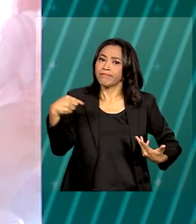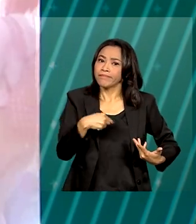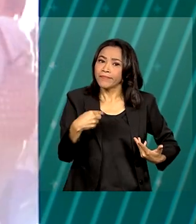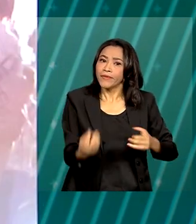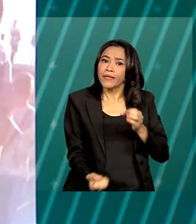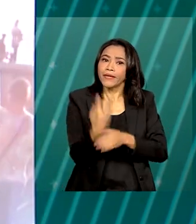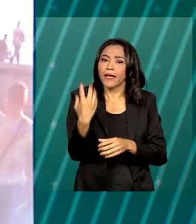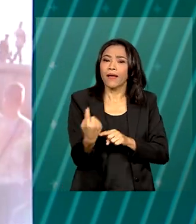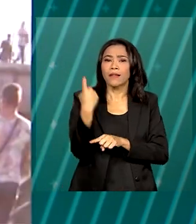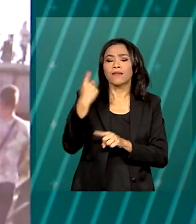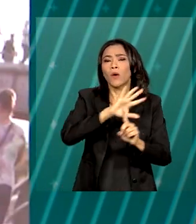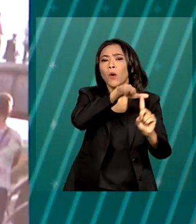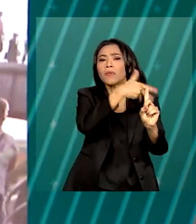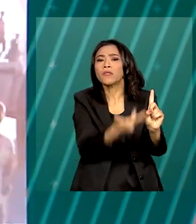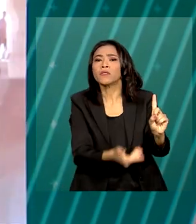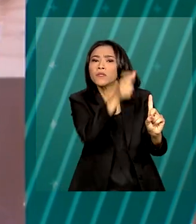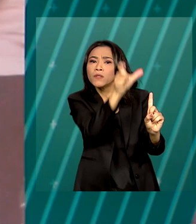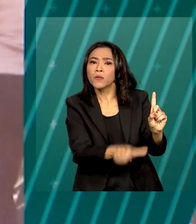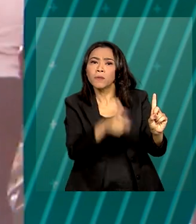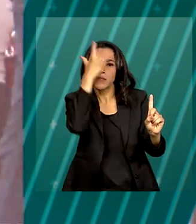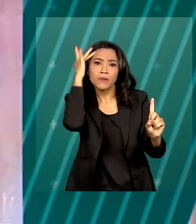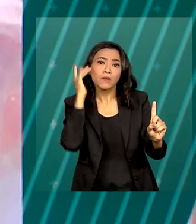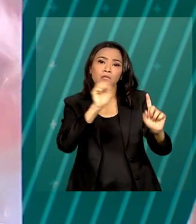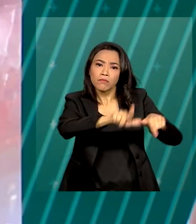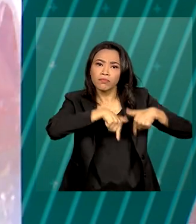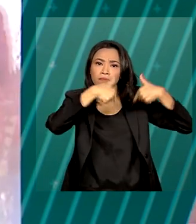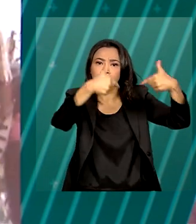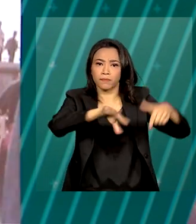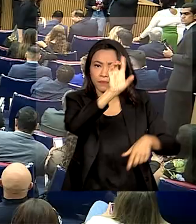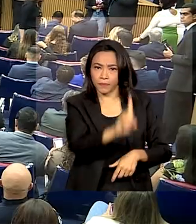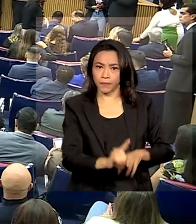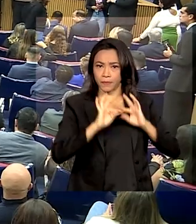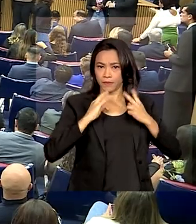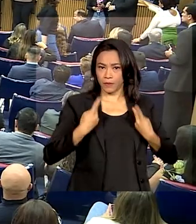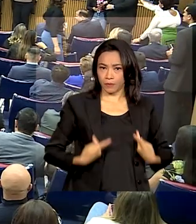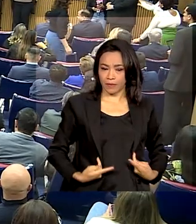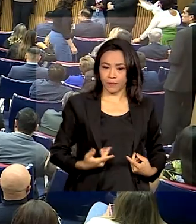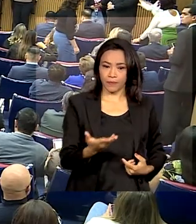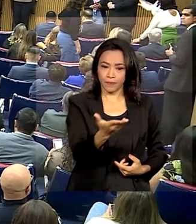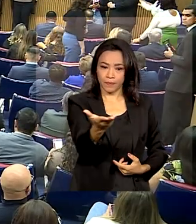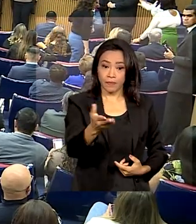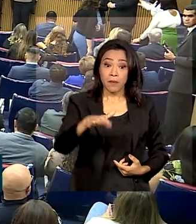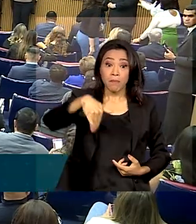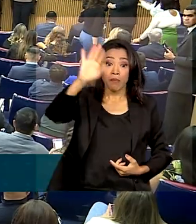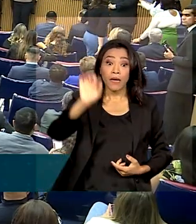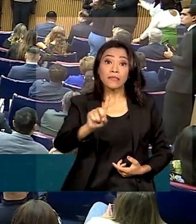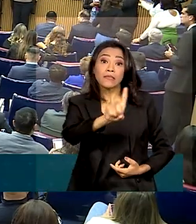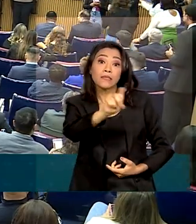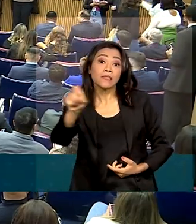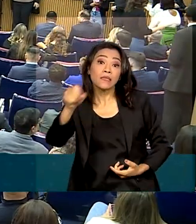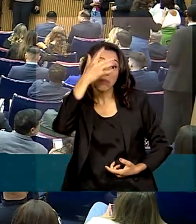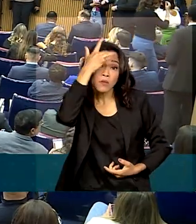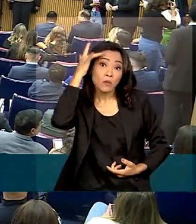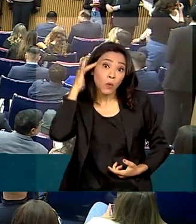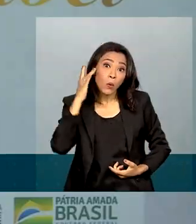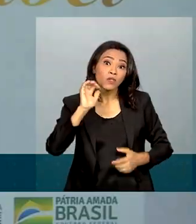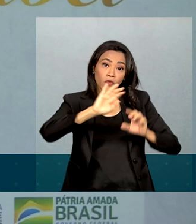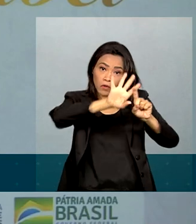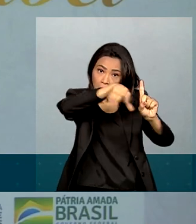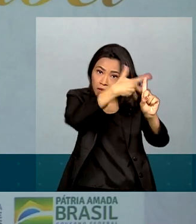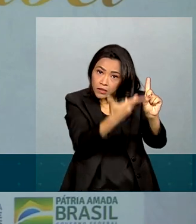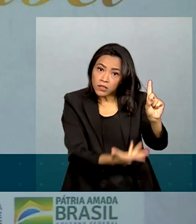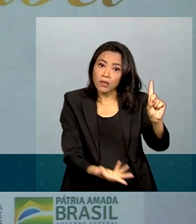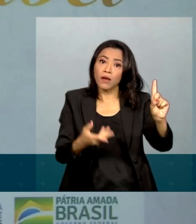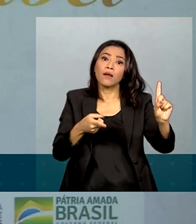homenageou pessoas ligadas aos direitos humanos. Mais de 100 pessoas foram homenageadas